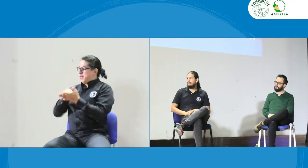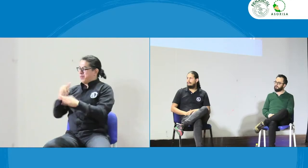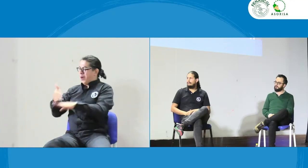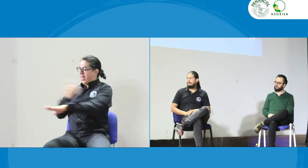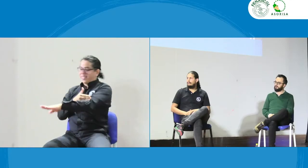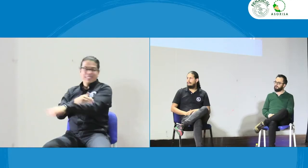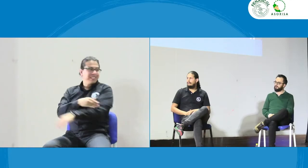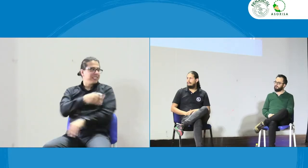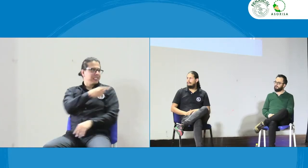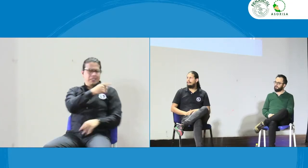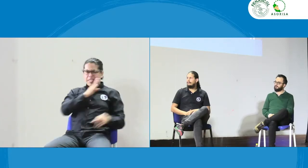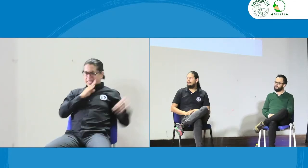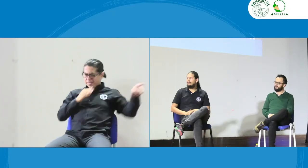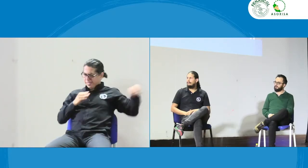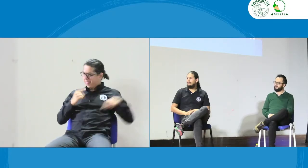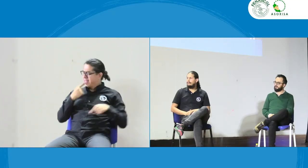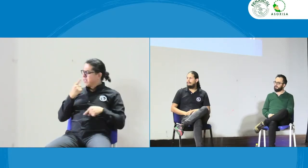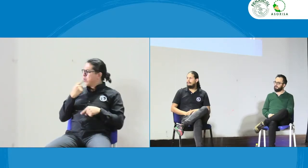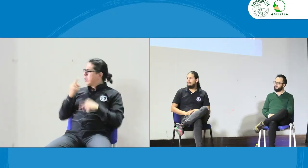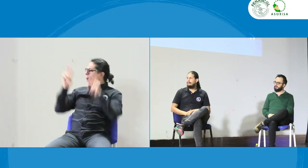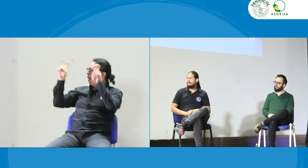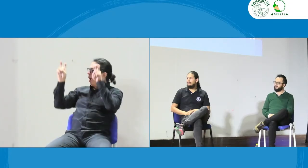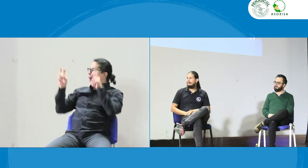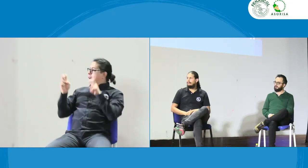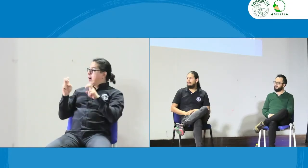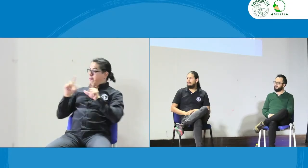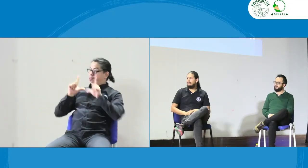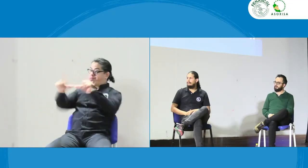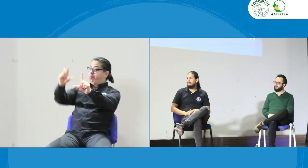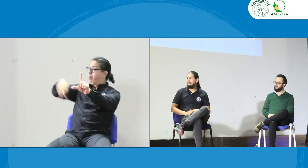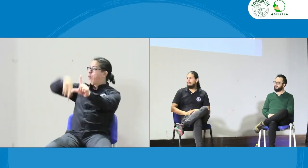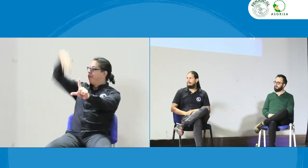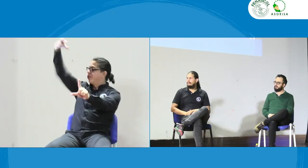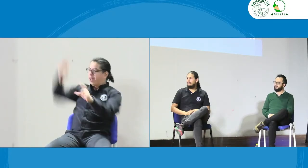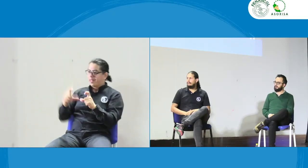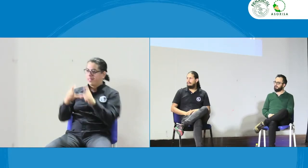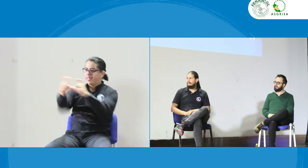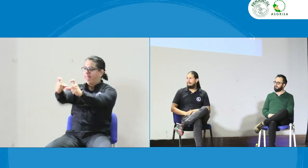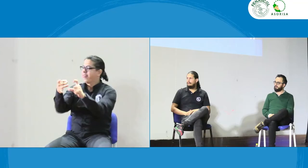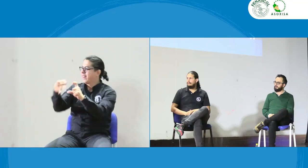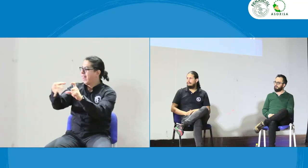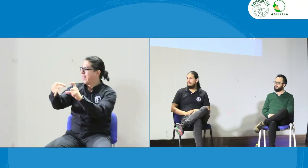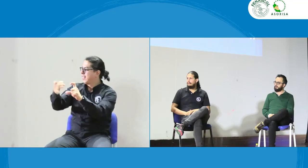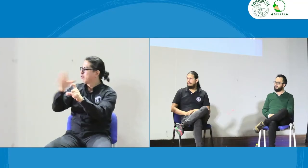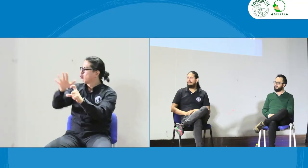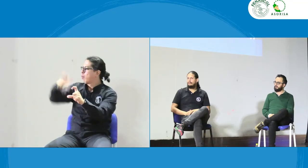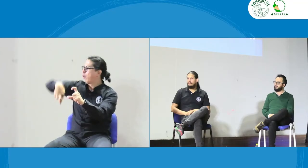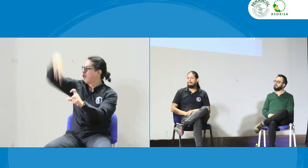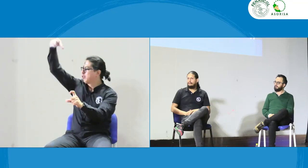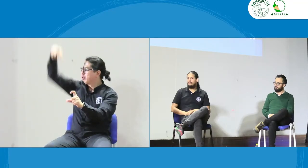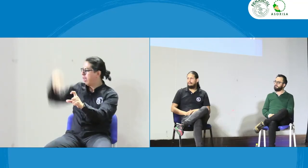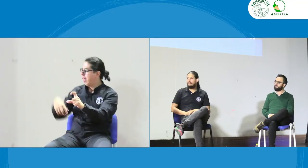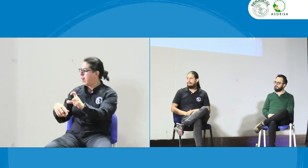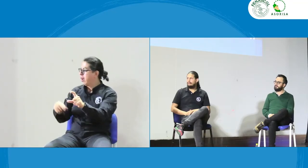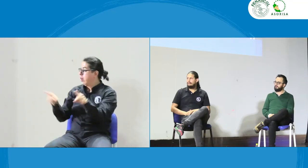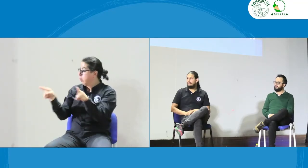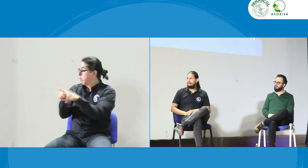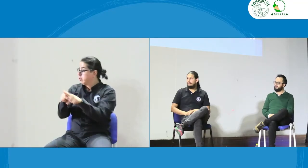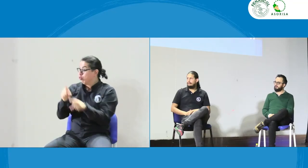porque las universidades como anteriormente creo que alguien dijo que se estaba pues se daba una tarjeta